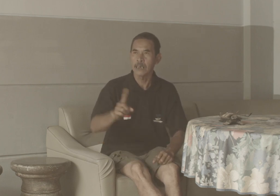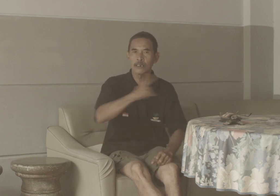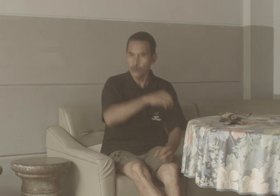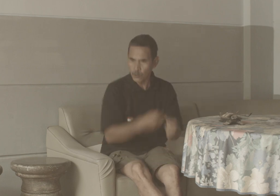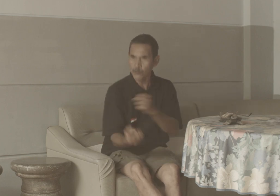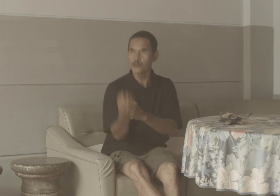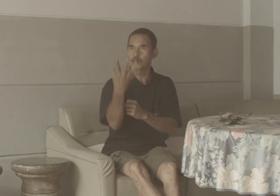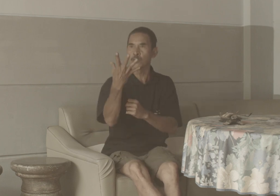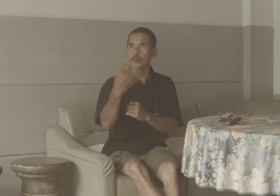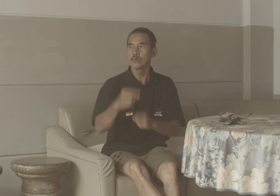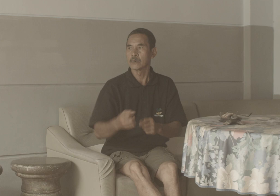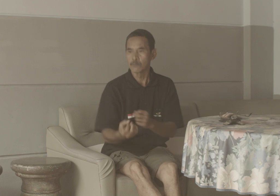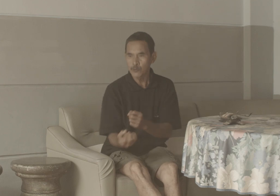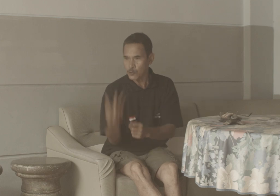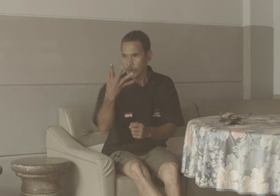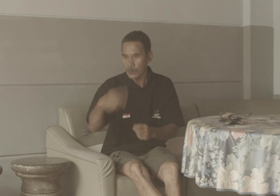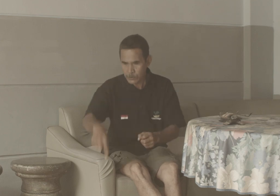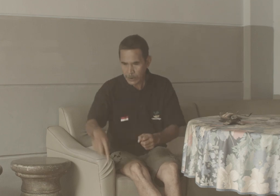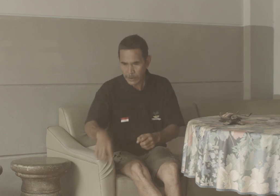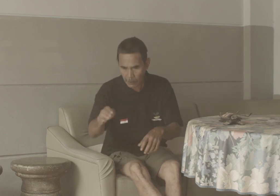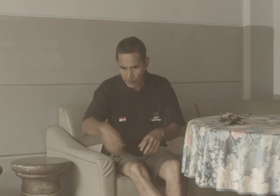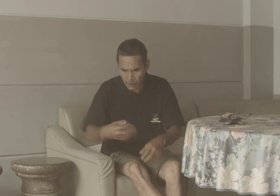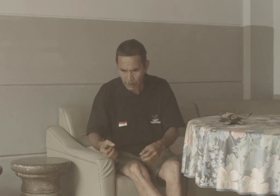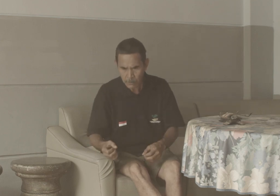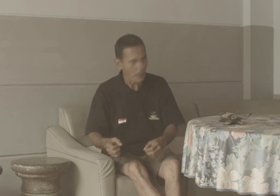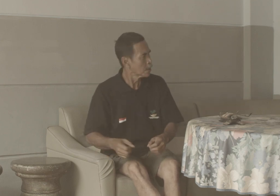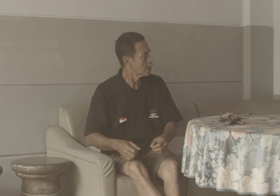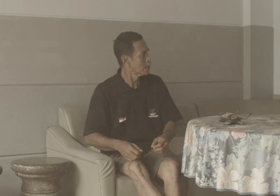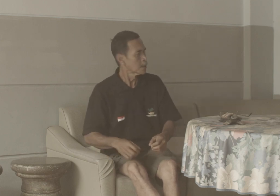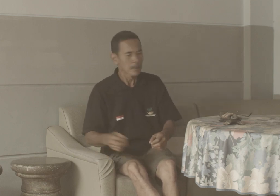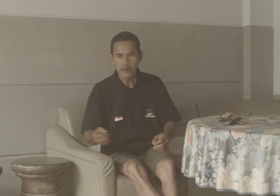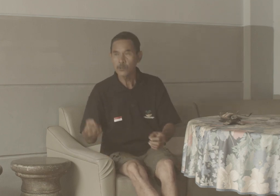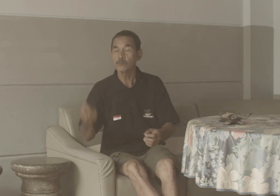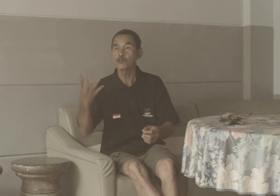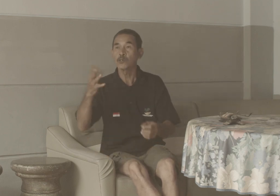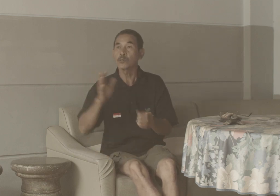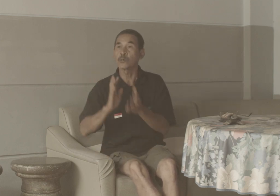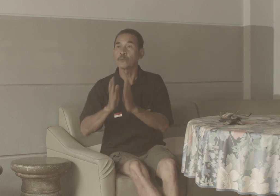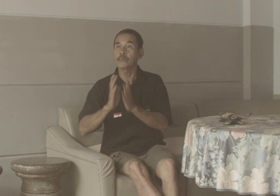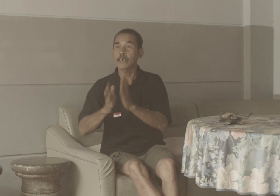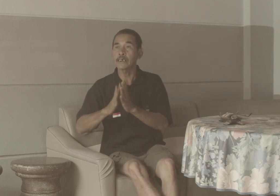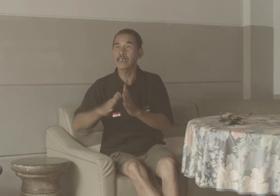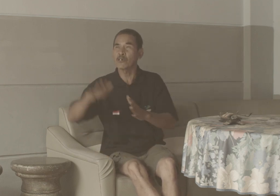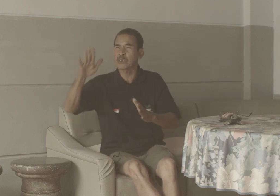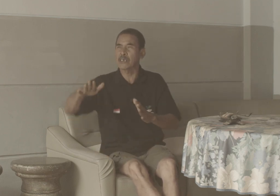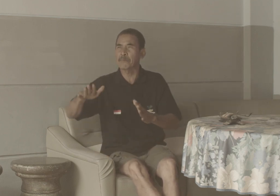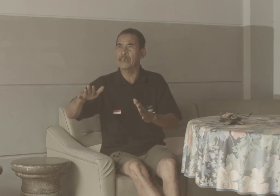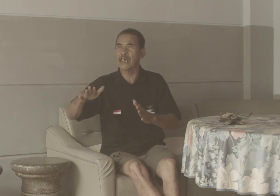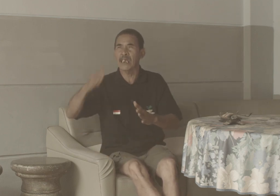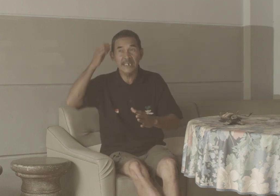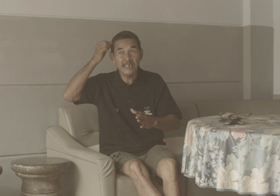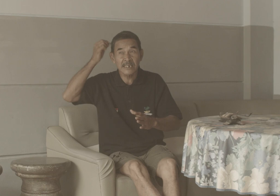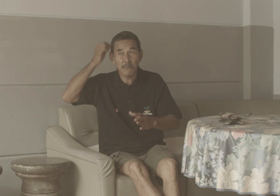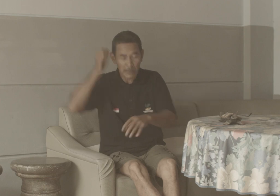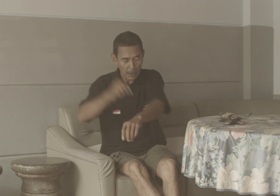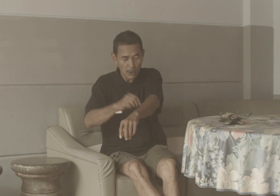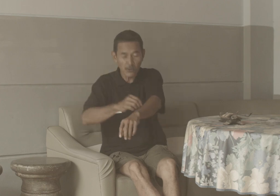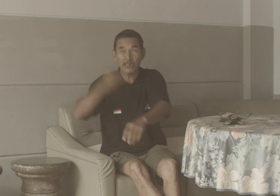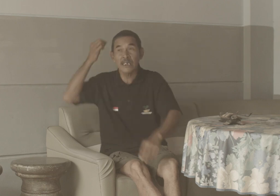Bohong Muncul Yang Itu Dari Dalam Tanah Itu Muncul Persahin Dan Orang Penek Lagi Hitam Kulit Yang